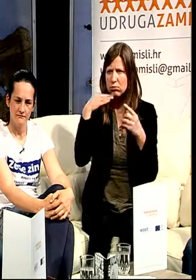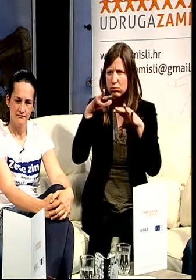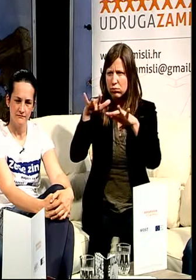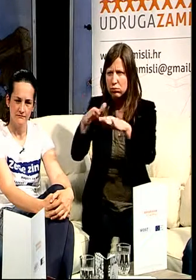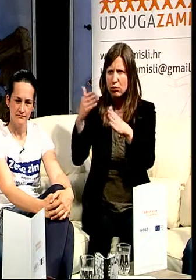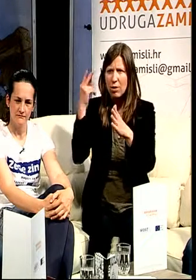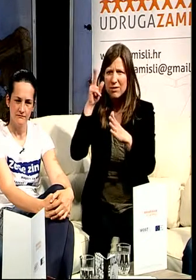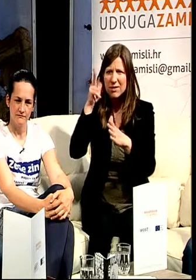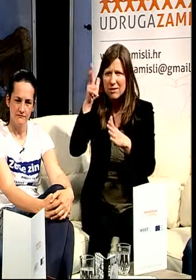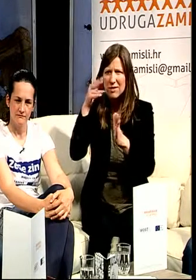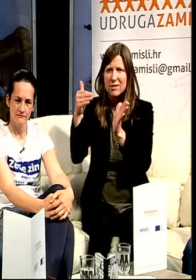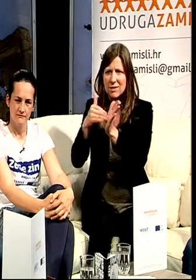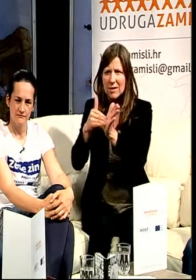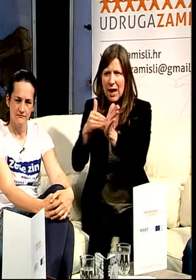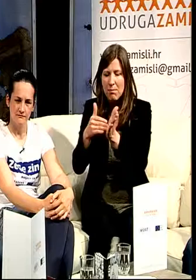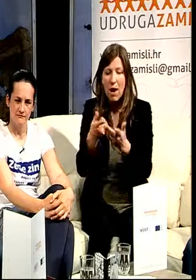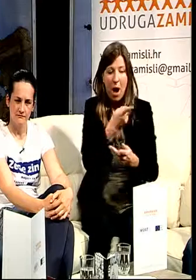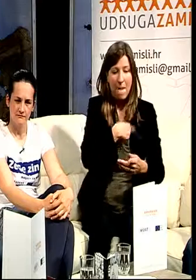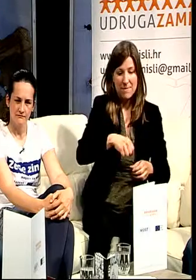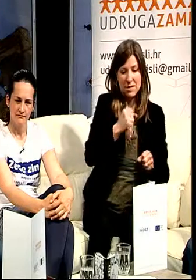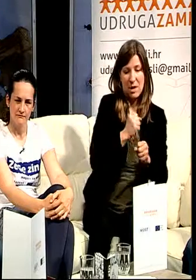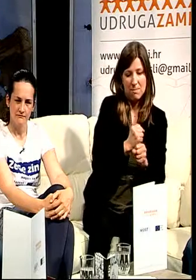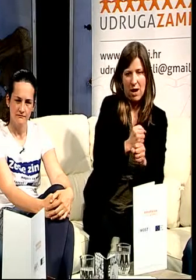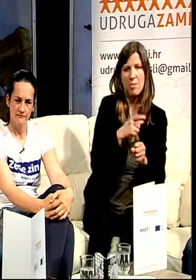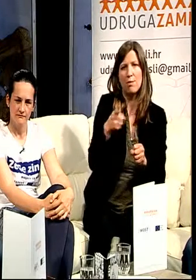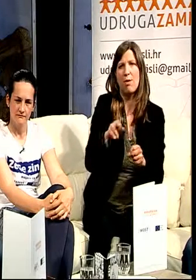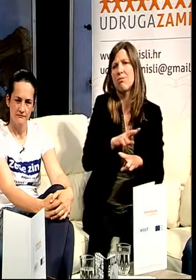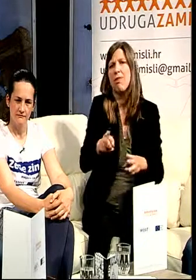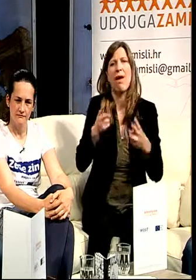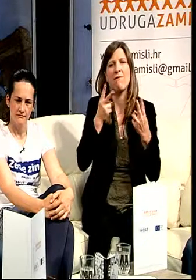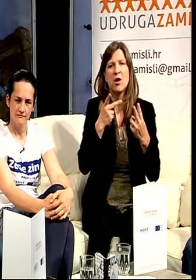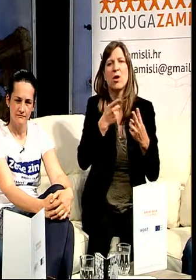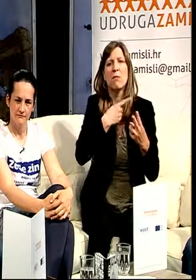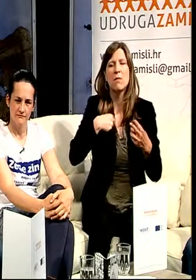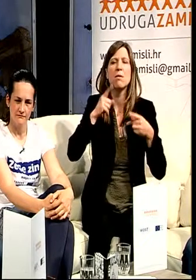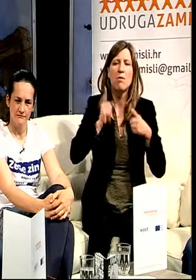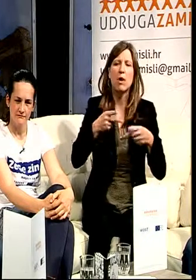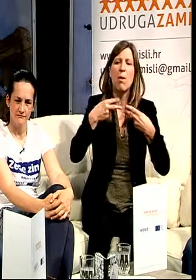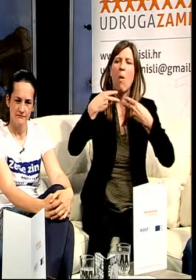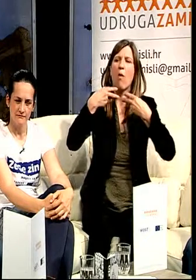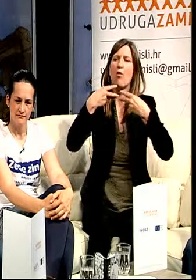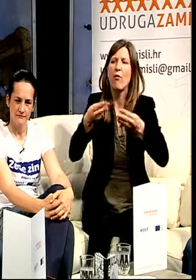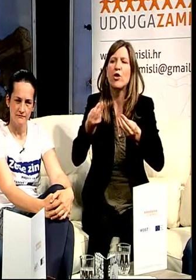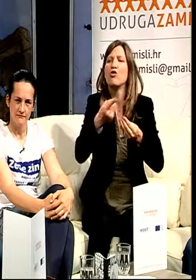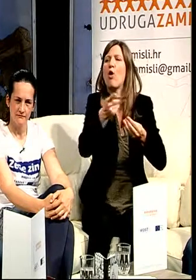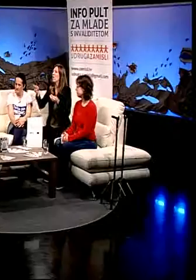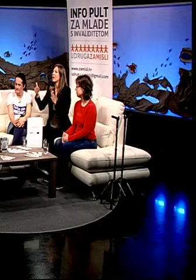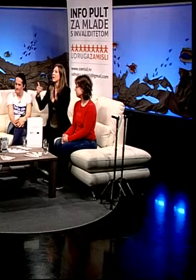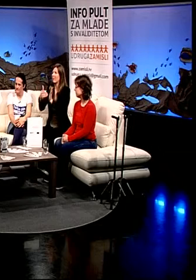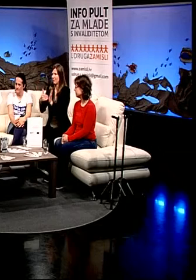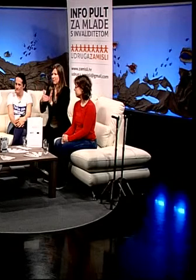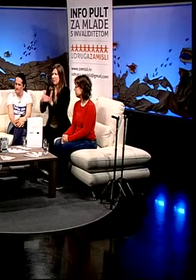sve drugo nam i nije bitno. Najbitnije je odgovoriti na one prvenstvene stvari da bi se moglo onda